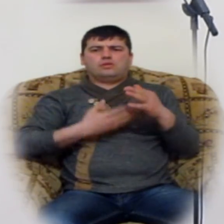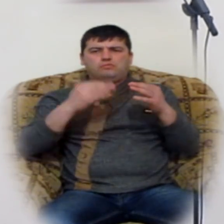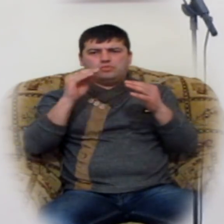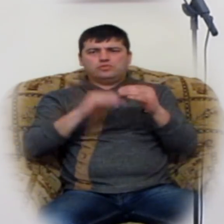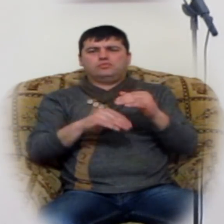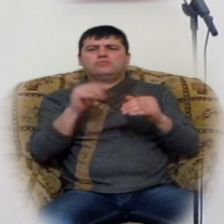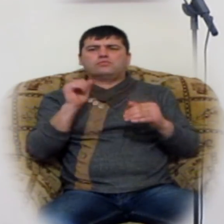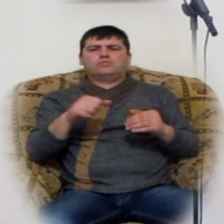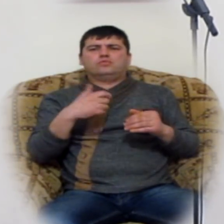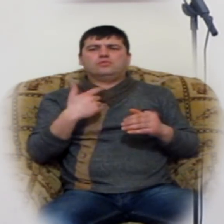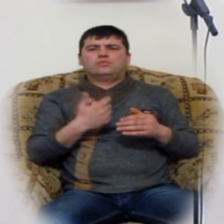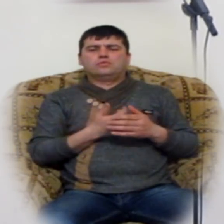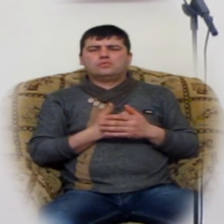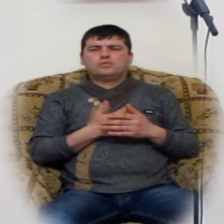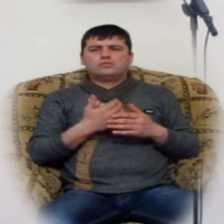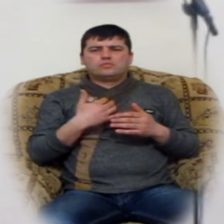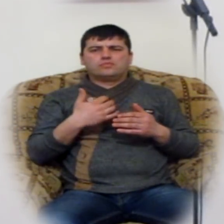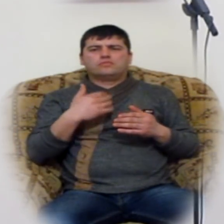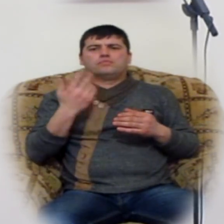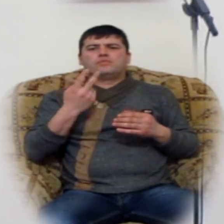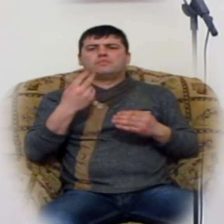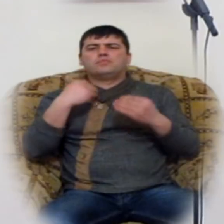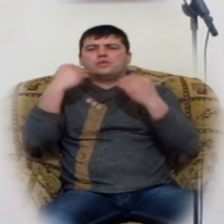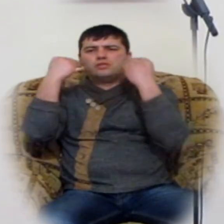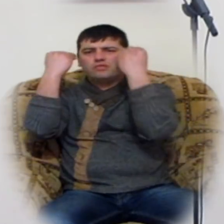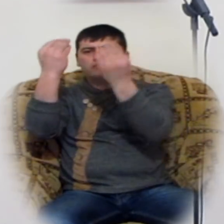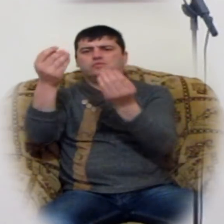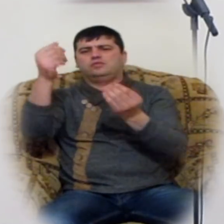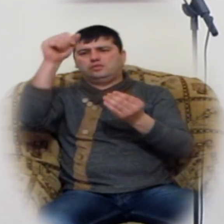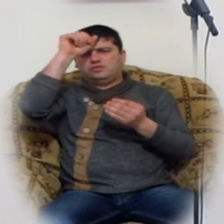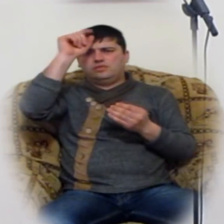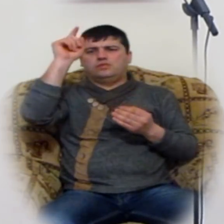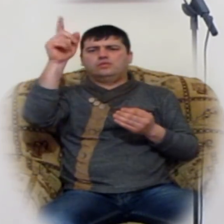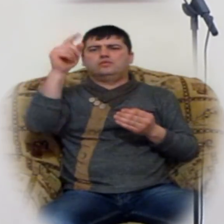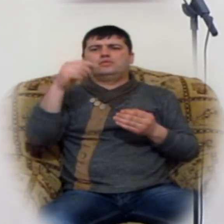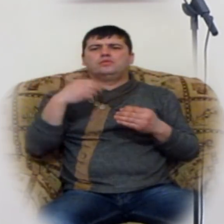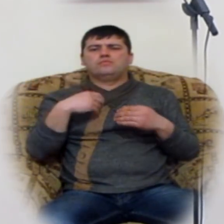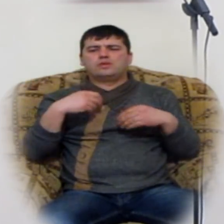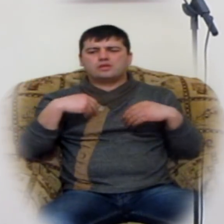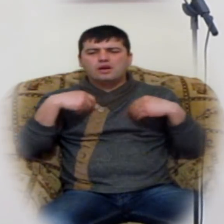ոչը, ուղակի մեք վստահենք դիրոչը, հանց նվենք դիրոչը,